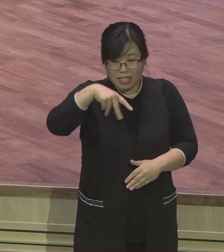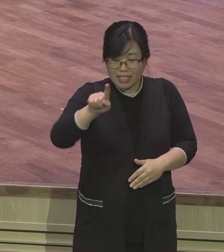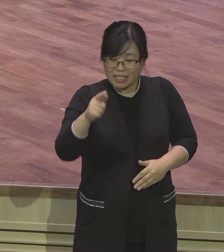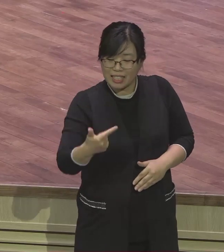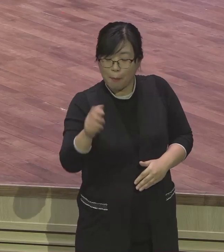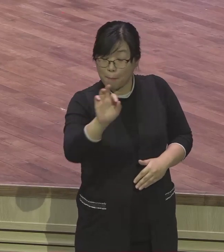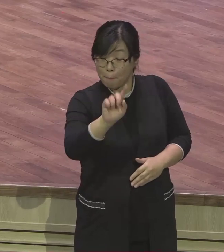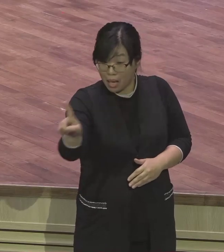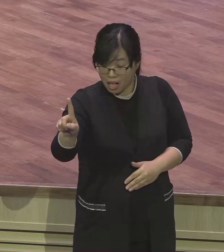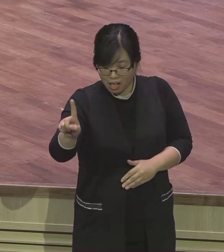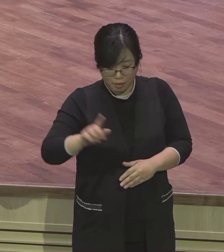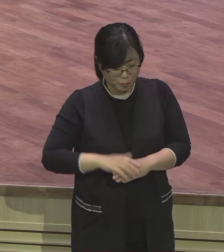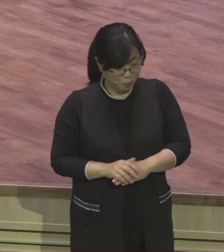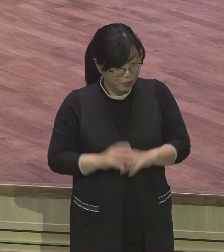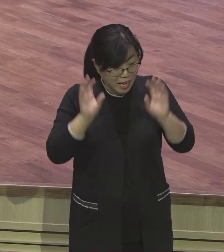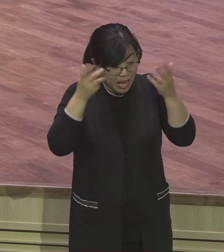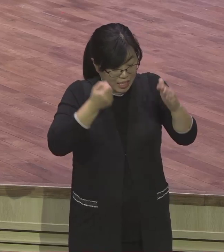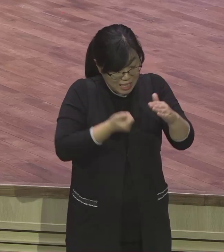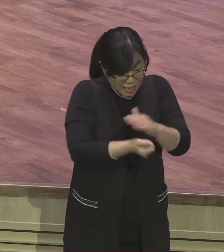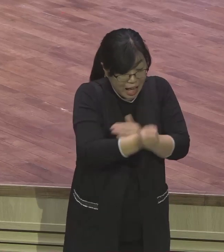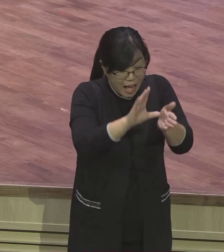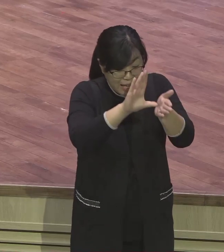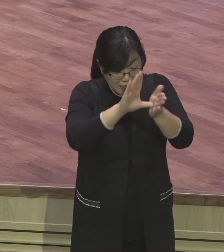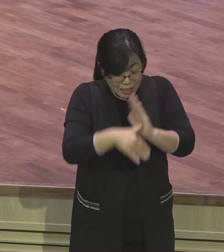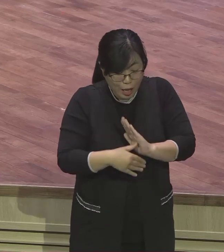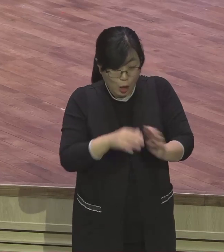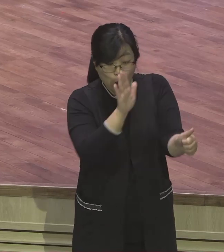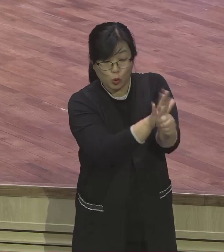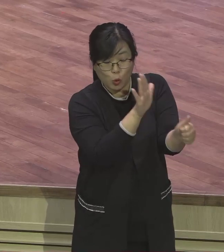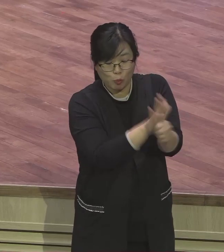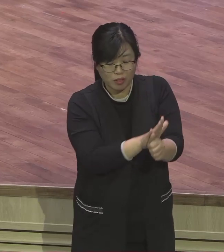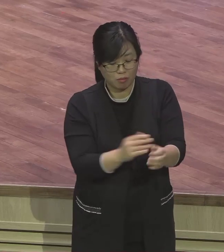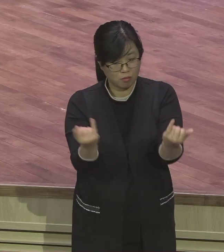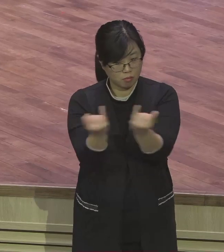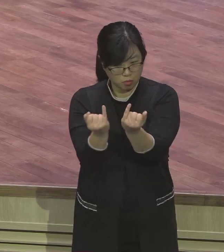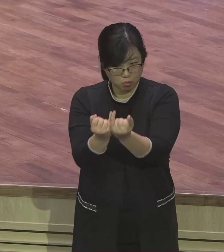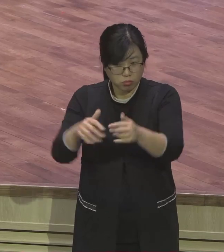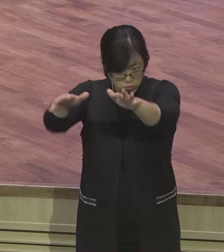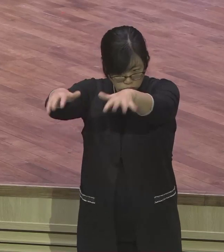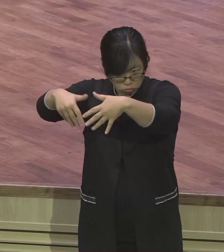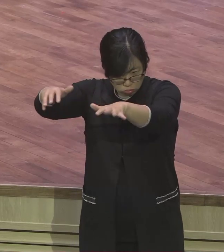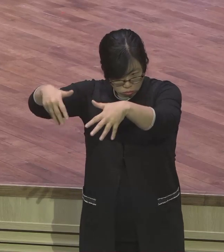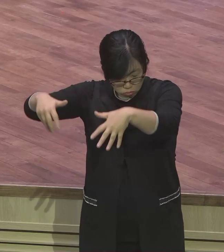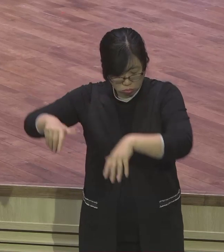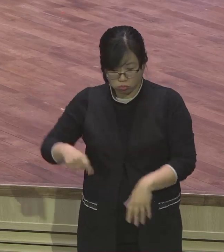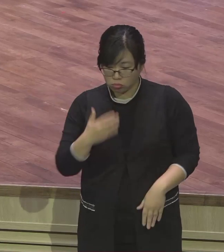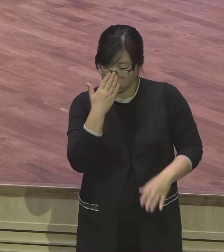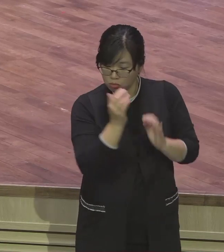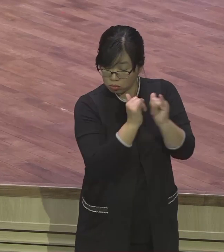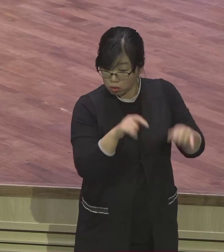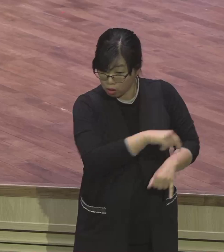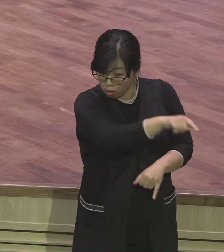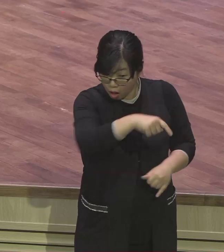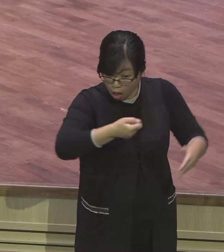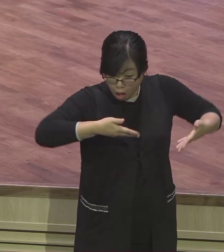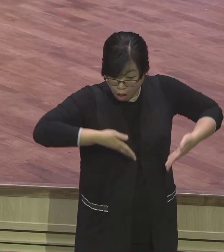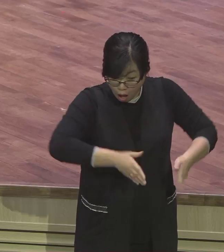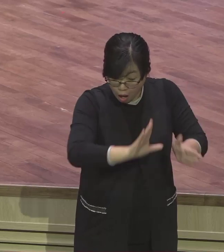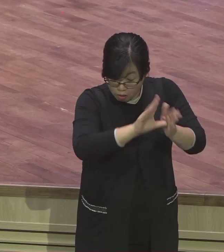때 아들이면 죽여라. 아들이면 죽이고 딸이면 살려주라. 이렇게 이 산파들을 불러가지고 말을 해서 명령